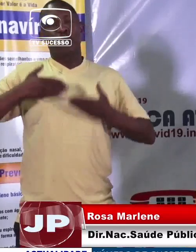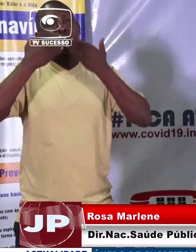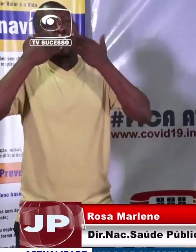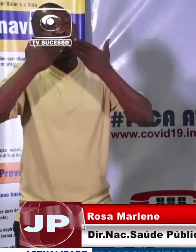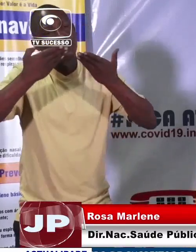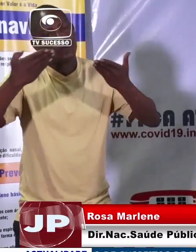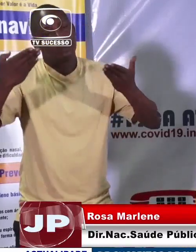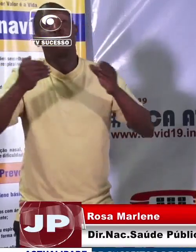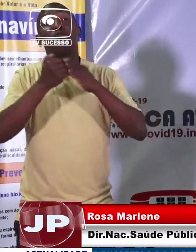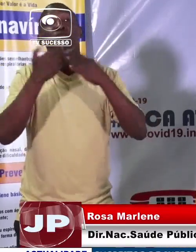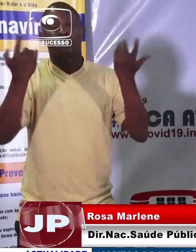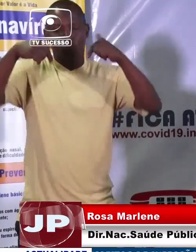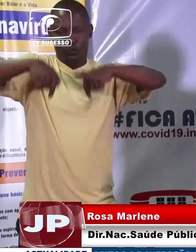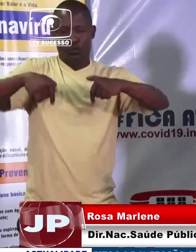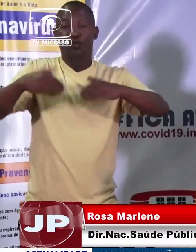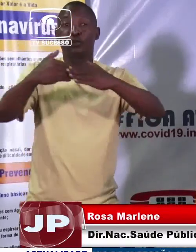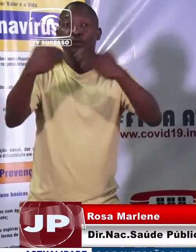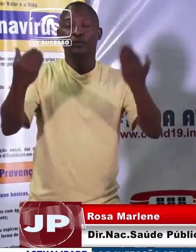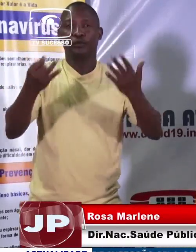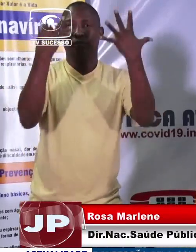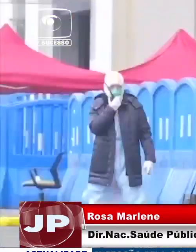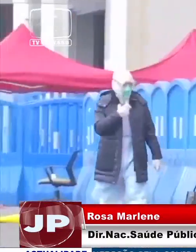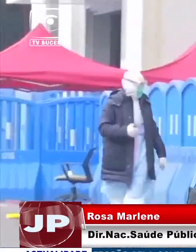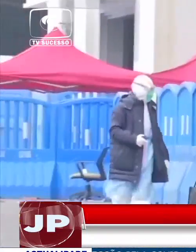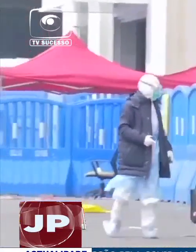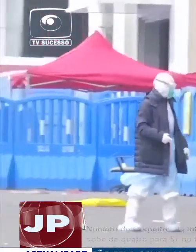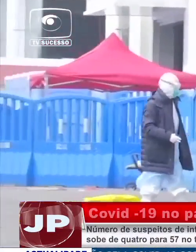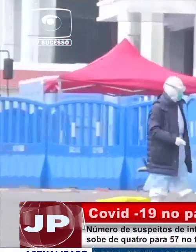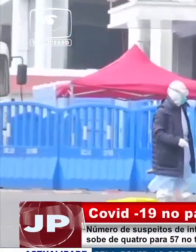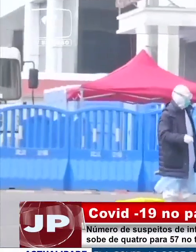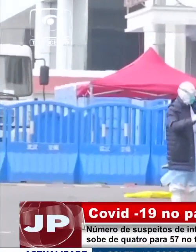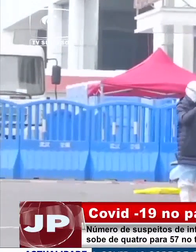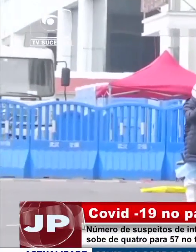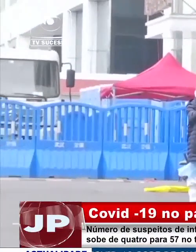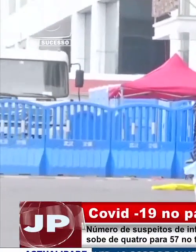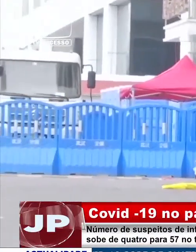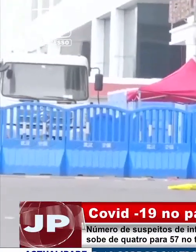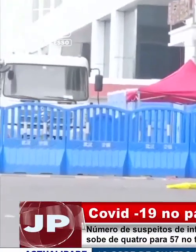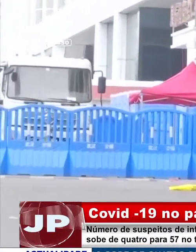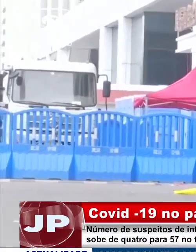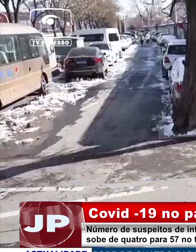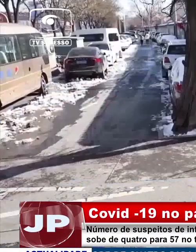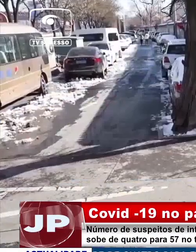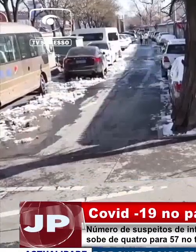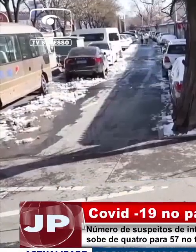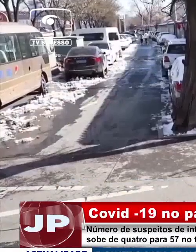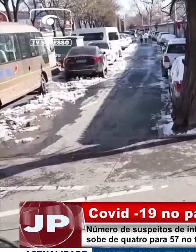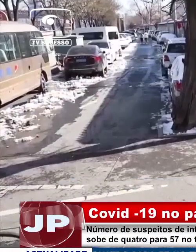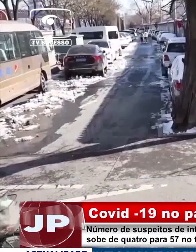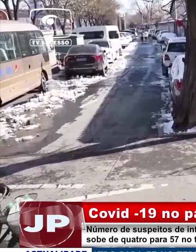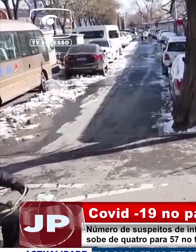do dia 7 de abril, uma data histórica no nosso país. A diretora nacional de saúde pública, Rosa Marilene,